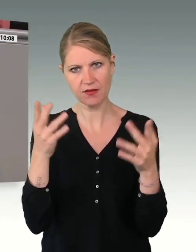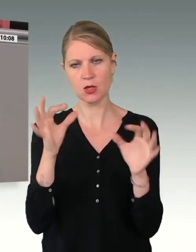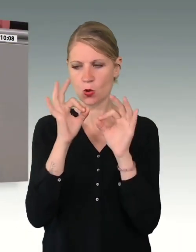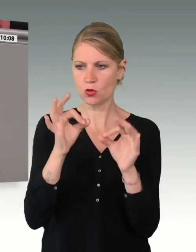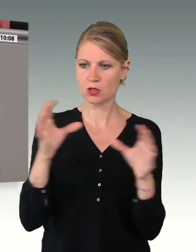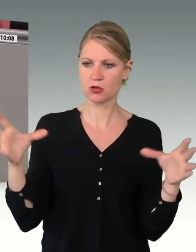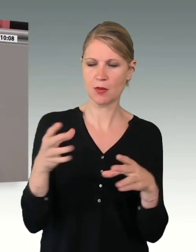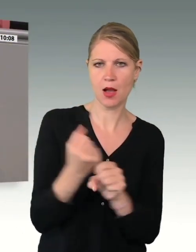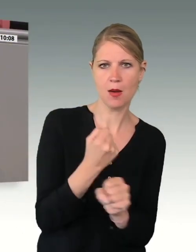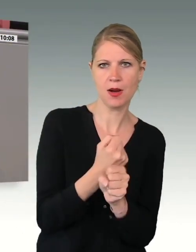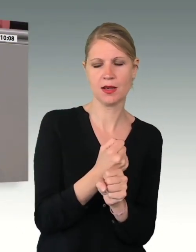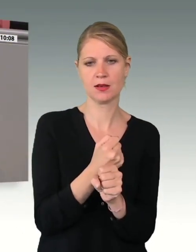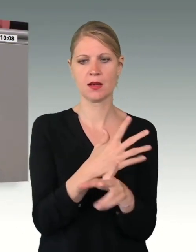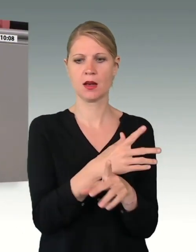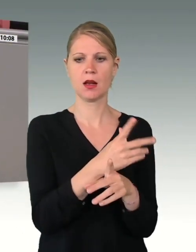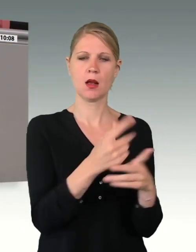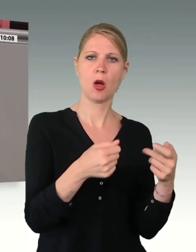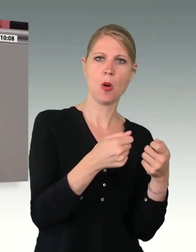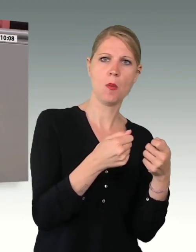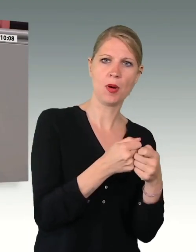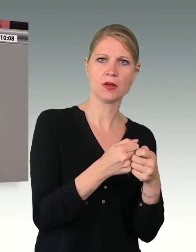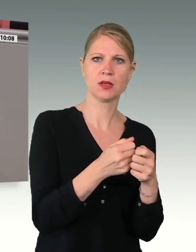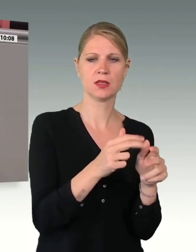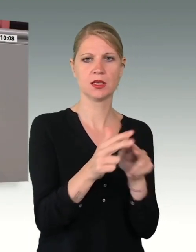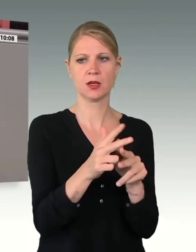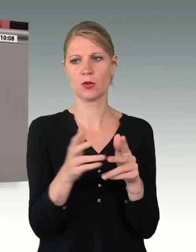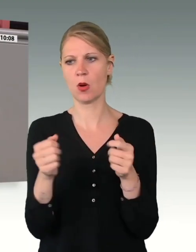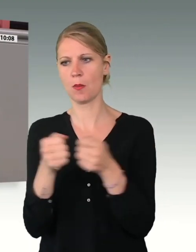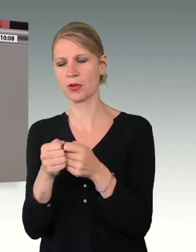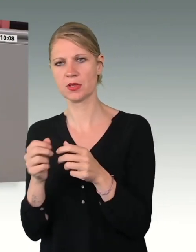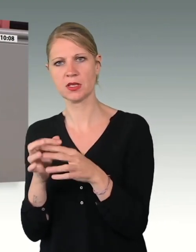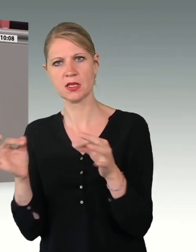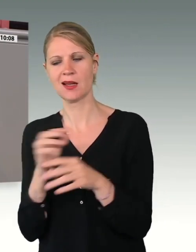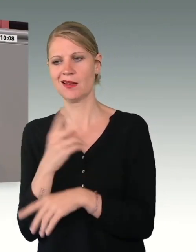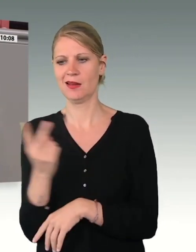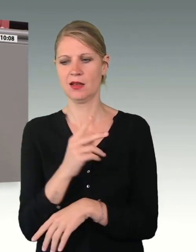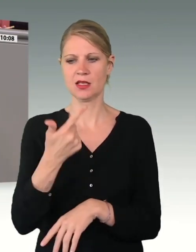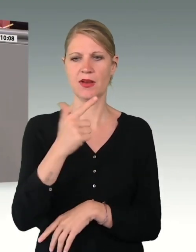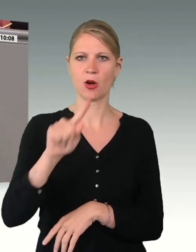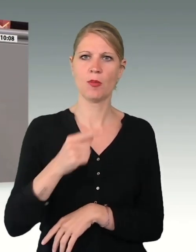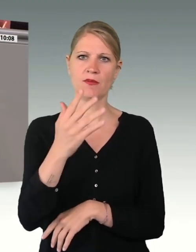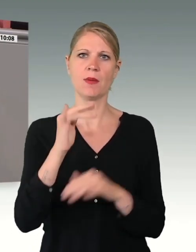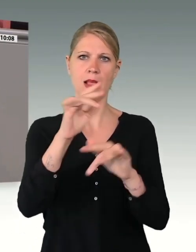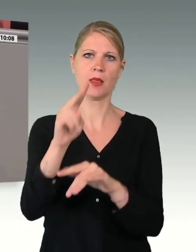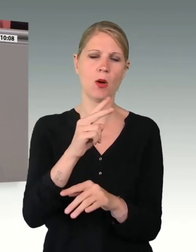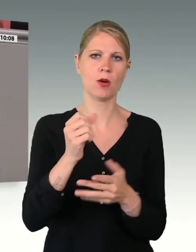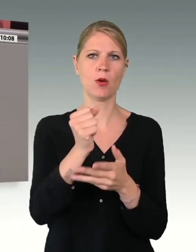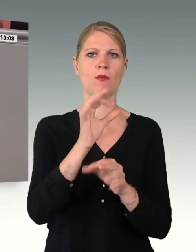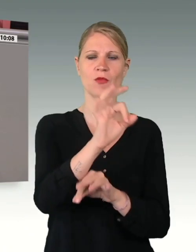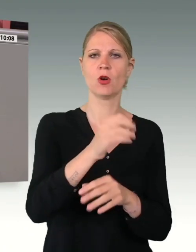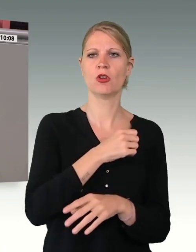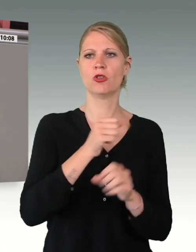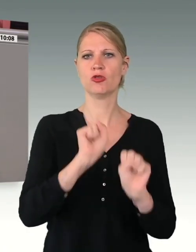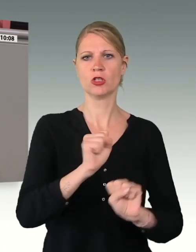der Bundesregierung und dem Bundestag die 2,4 Milliarden Euro für die Schutzausrüstung und für die